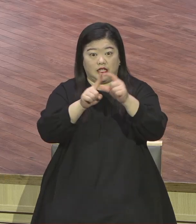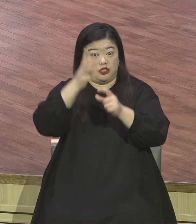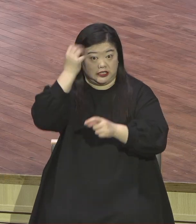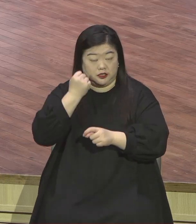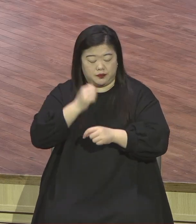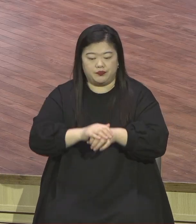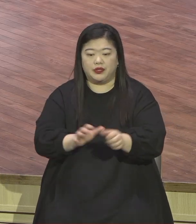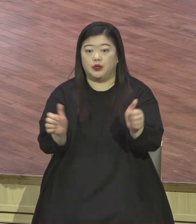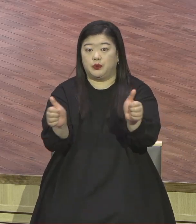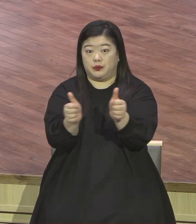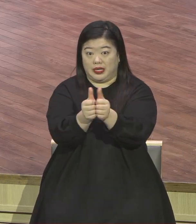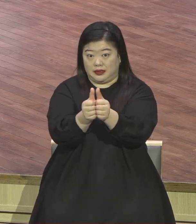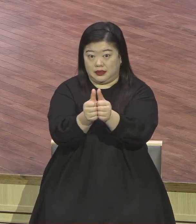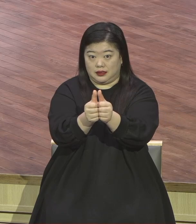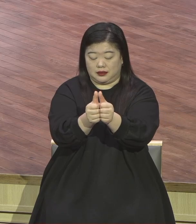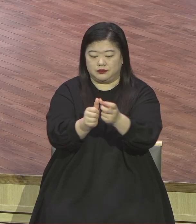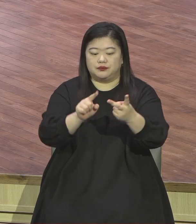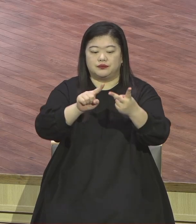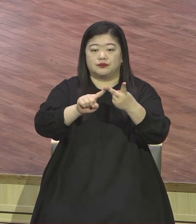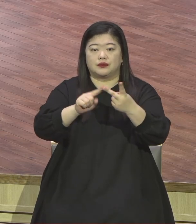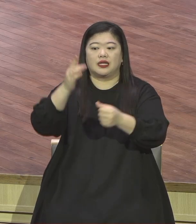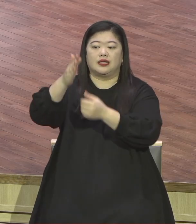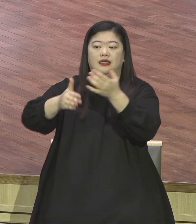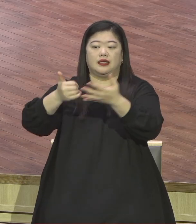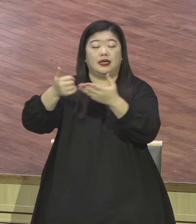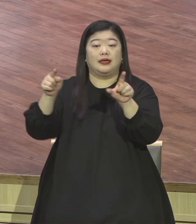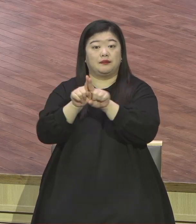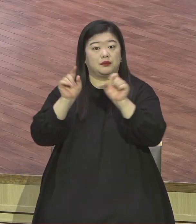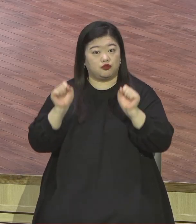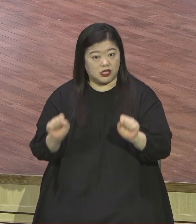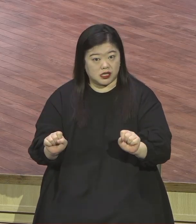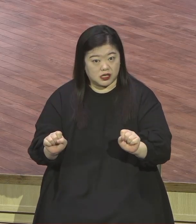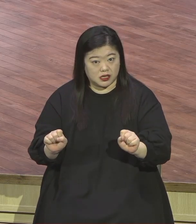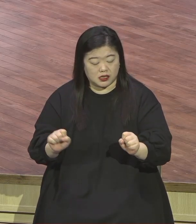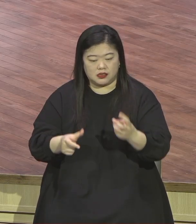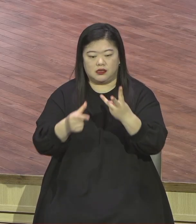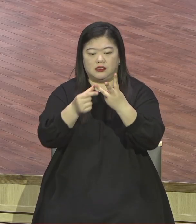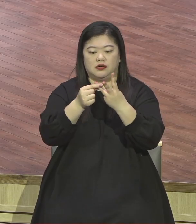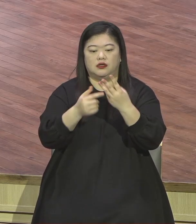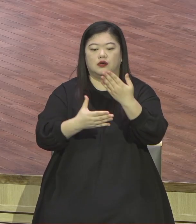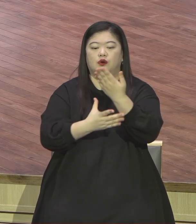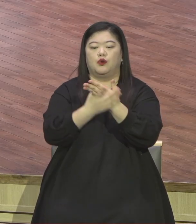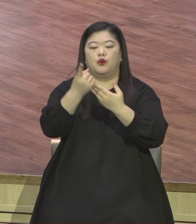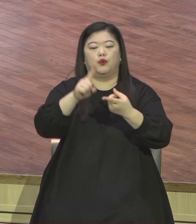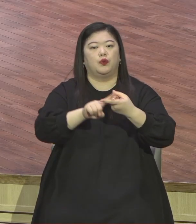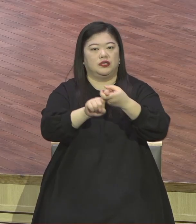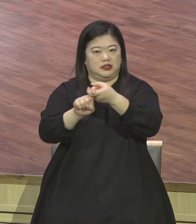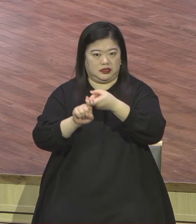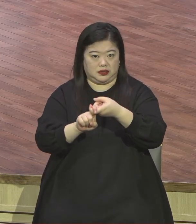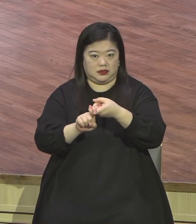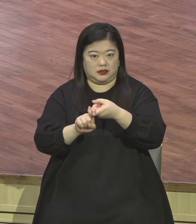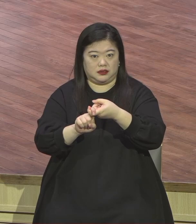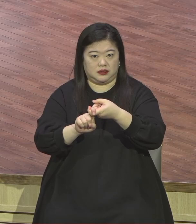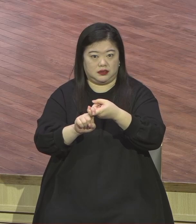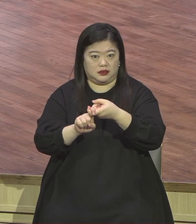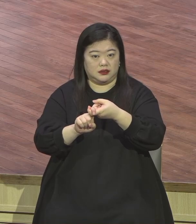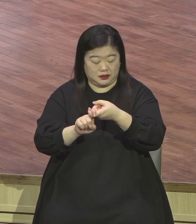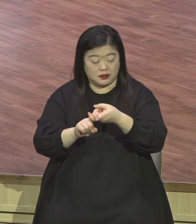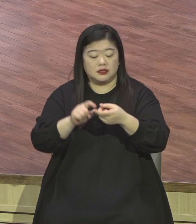원리스 이것을 딱 가지고 사는 사람은요 완전히 하나님의 신이 참된 축복을 절대 뺏기지